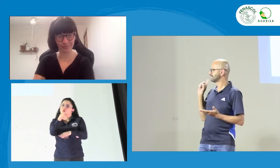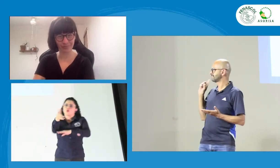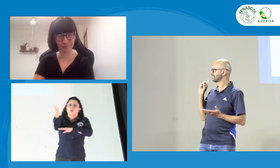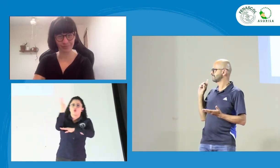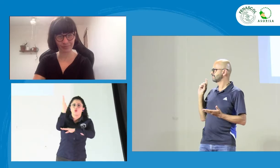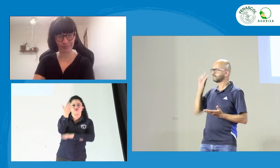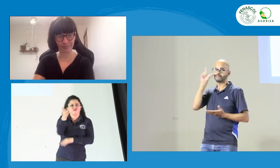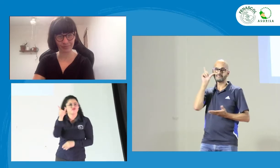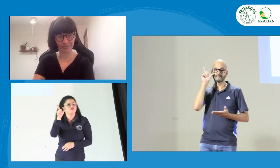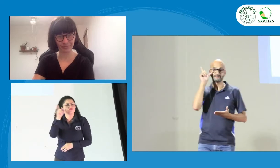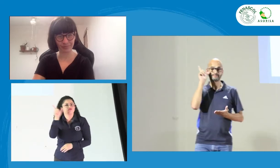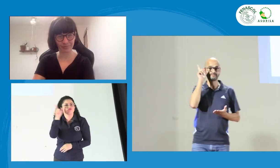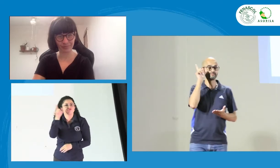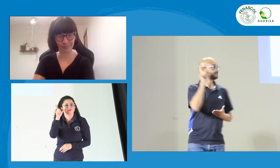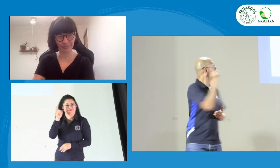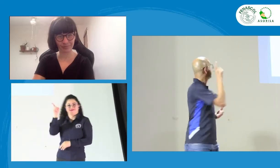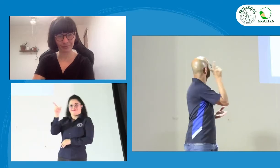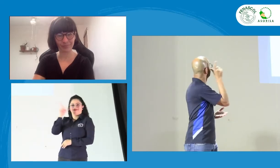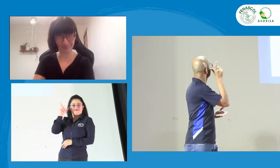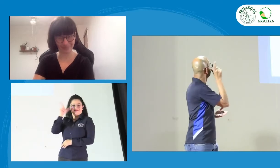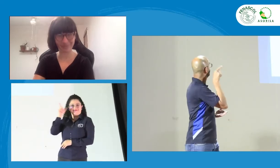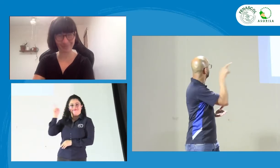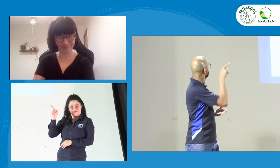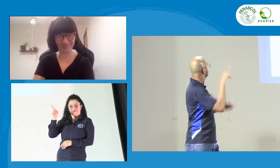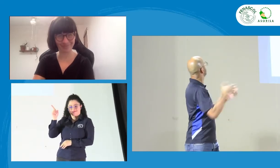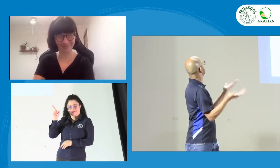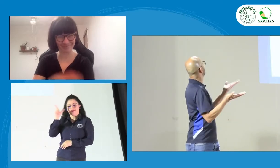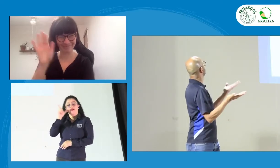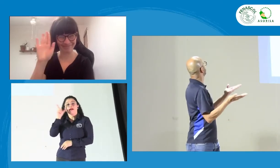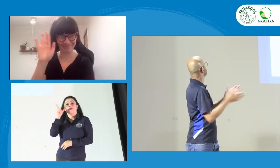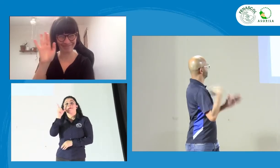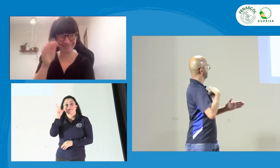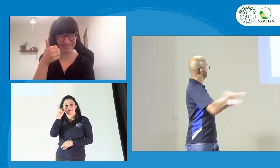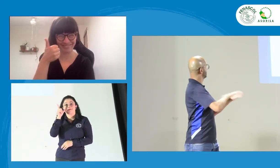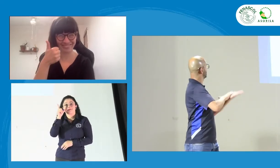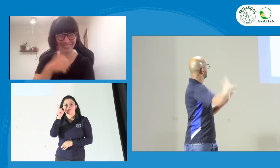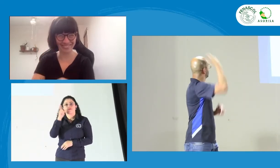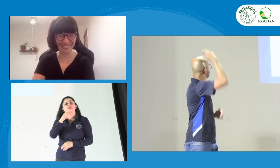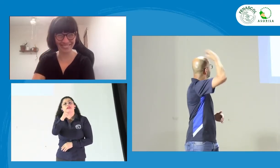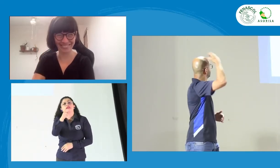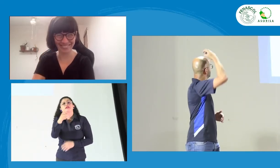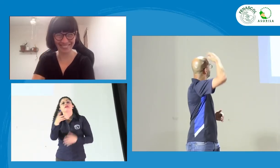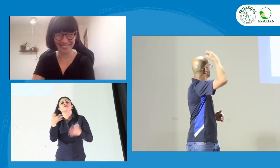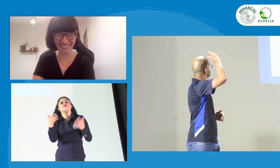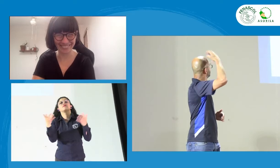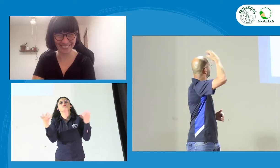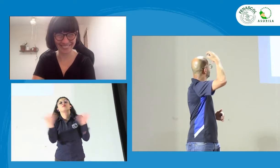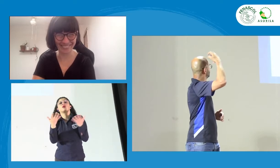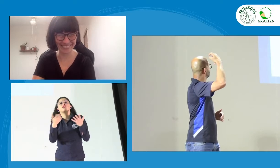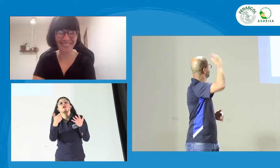seña? La seña de Laure. Esta, gracias a la conferencista, ¿cómo está? Hola. ¿Estás en Europa?